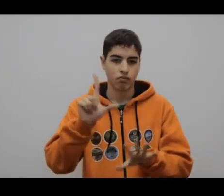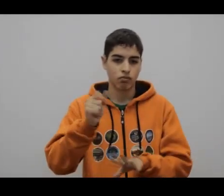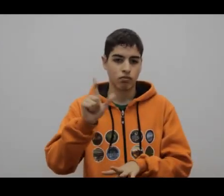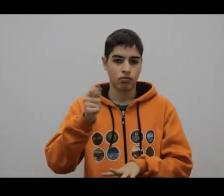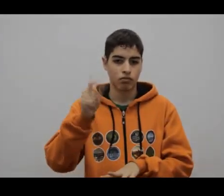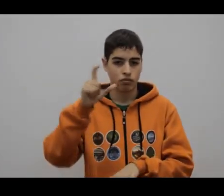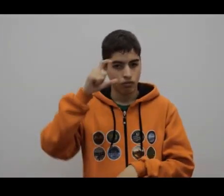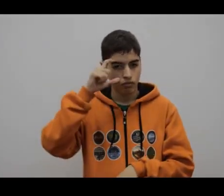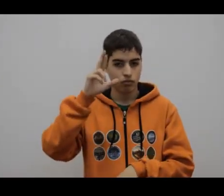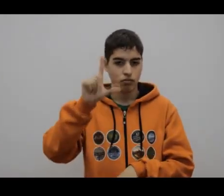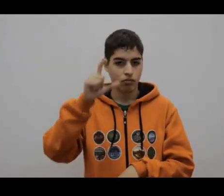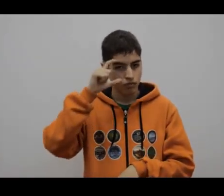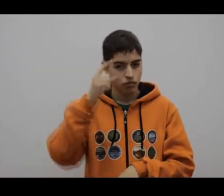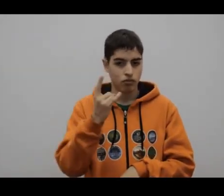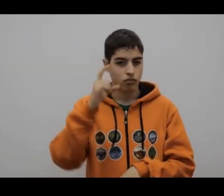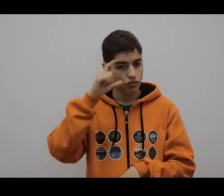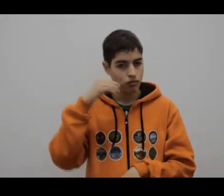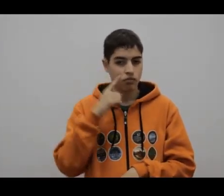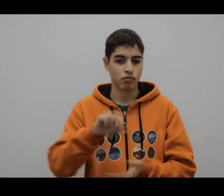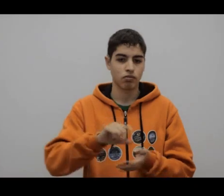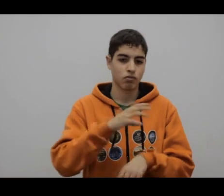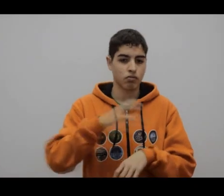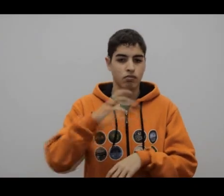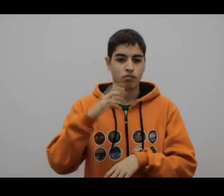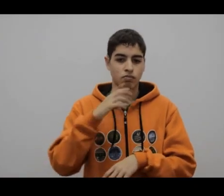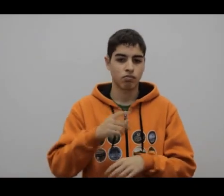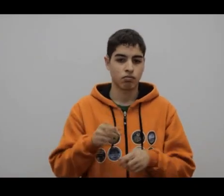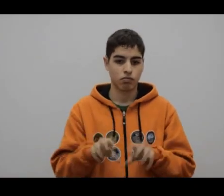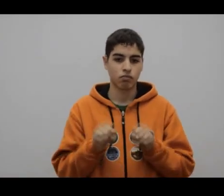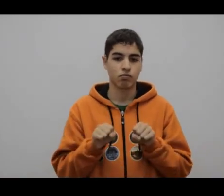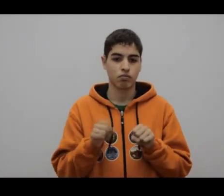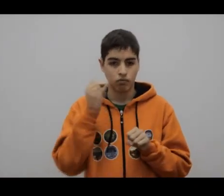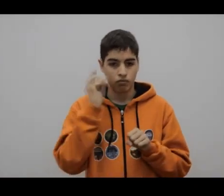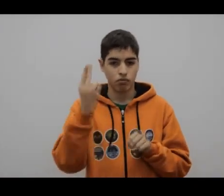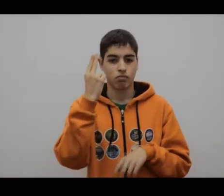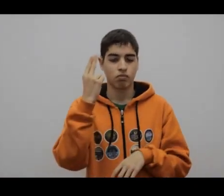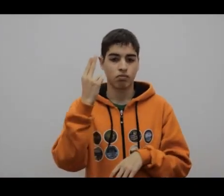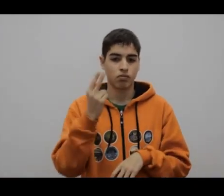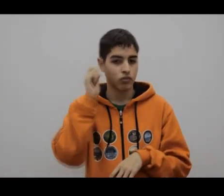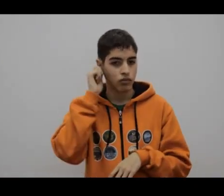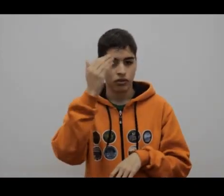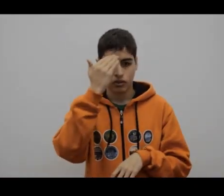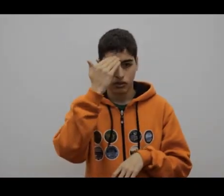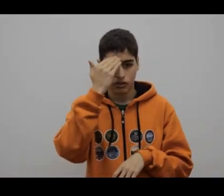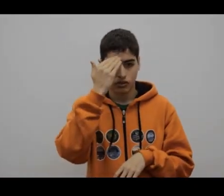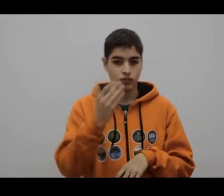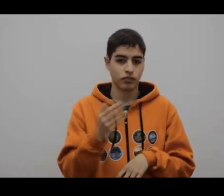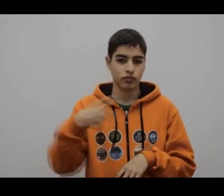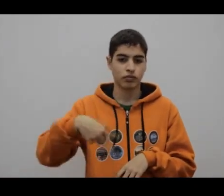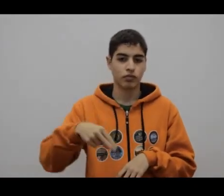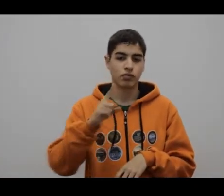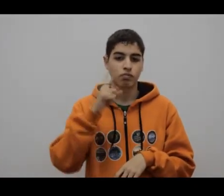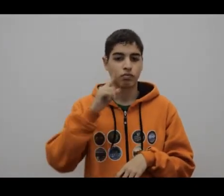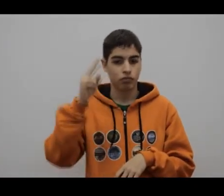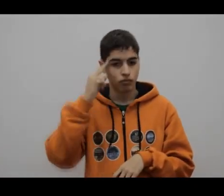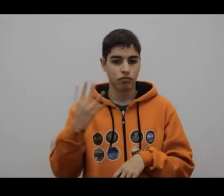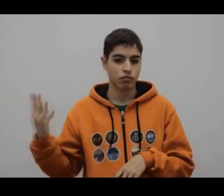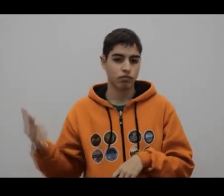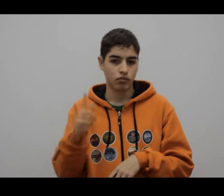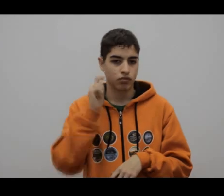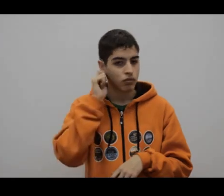cuando ya tenía 48 años de edad. El petillo al jugo, Cayetano